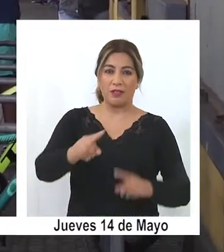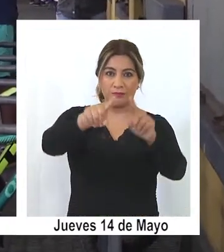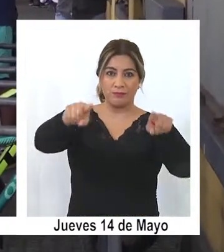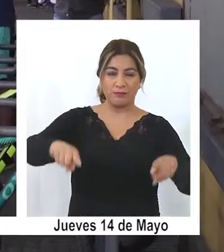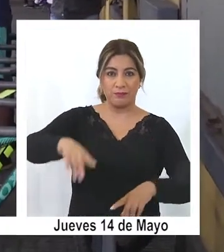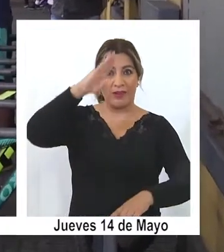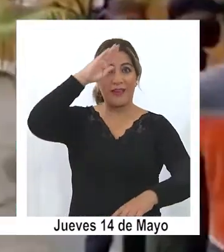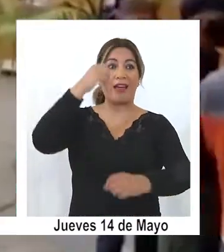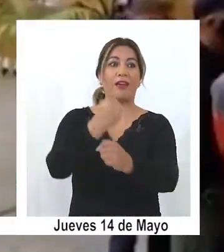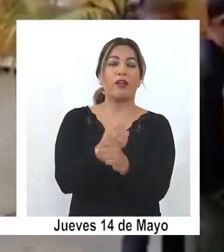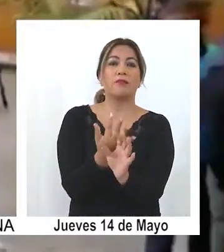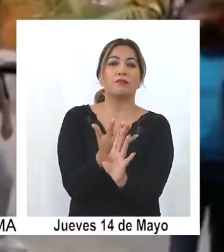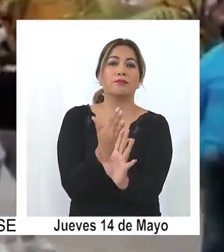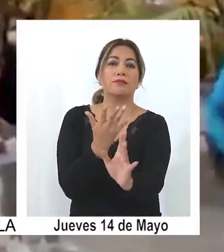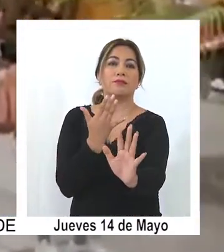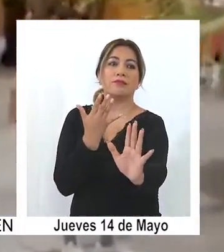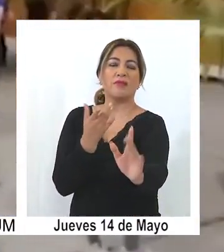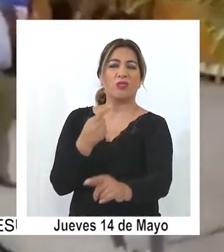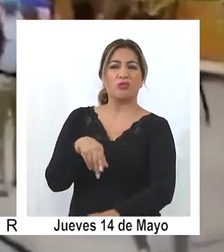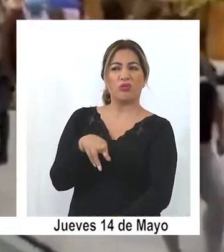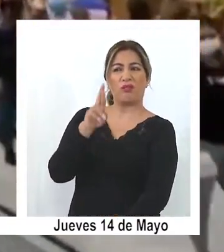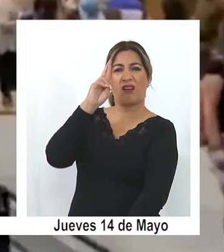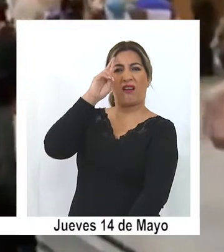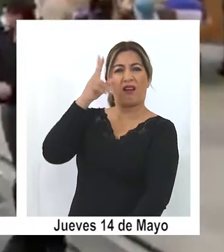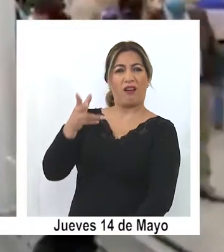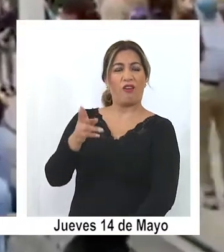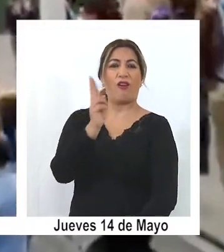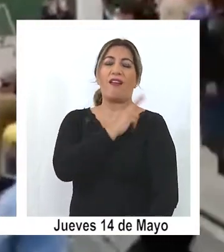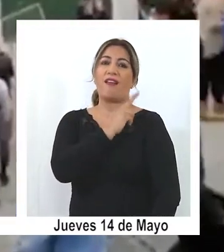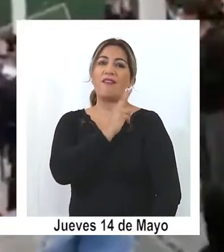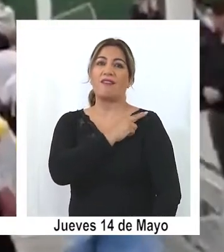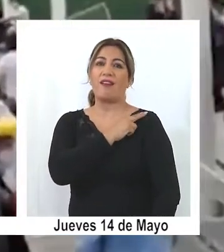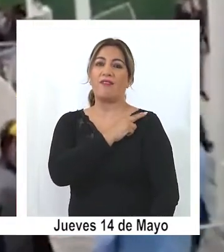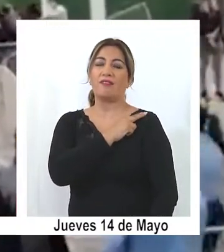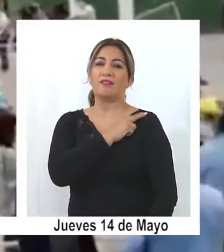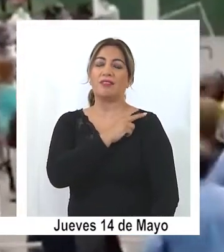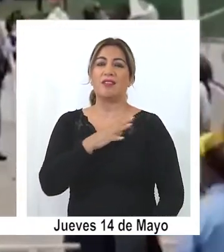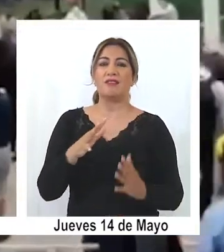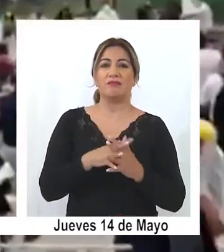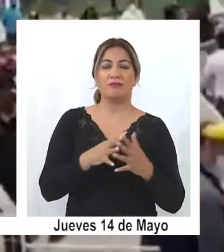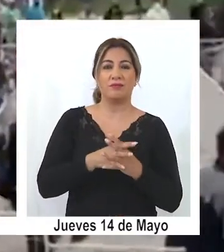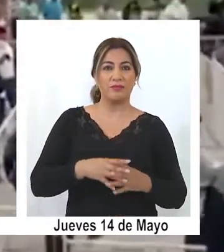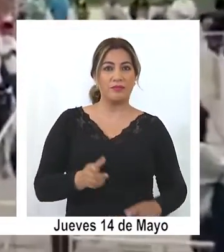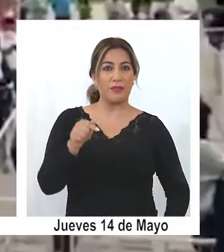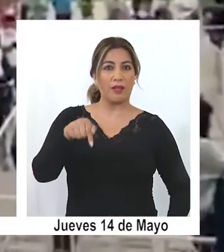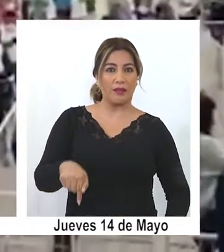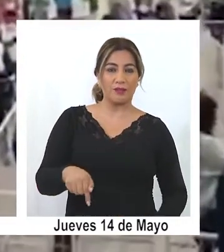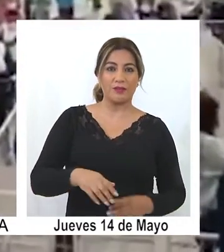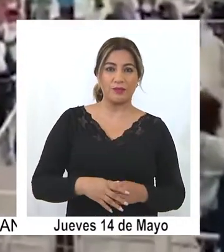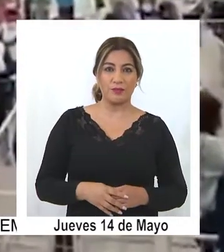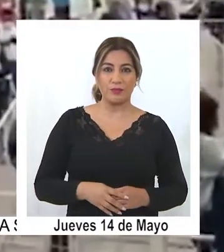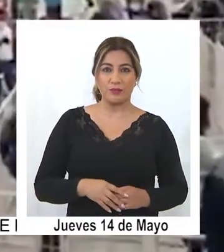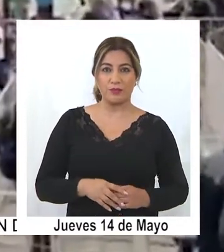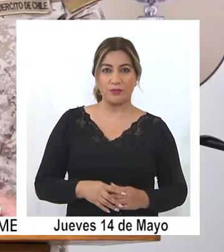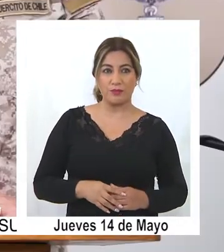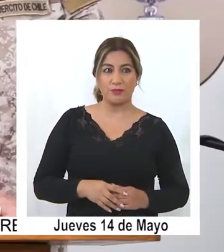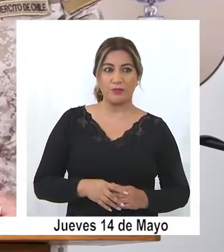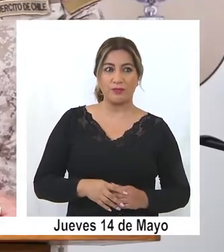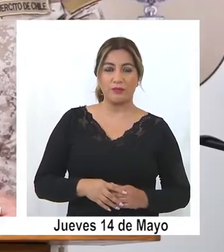carabineros, lo que causó extrañeza al jefe de la defensa. Y esto da el inexplicable